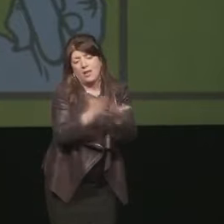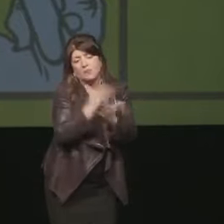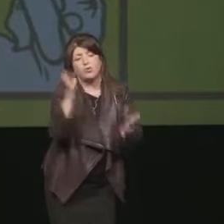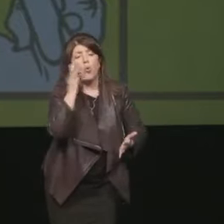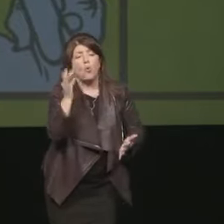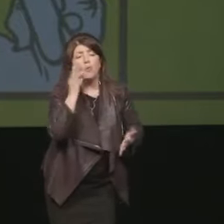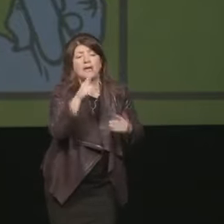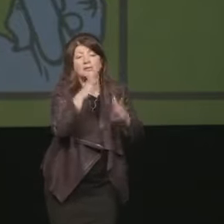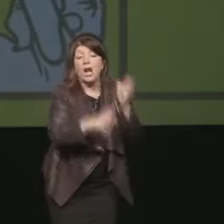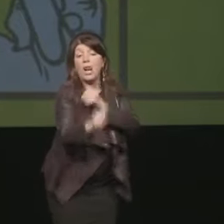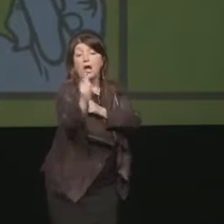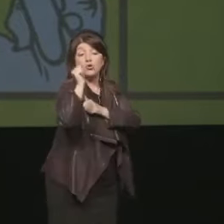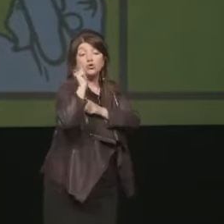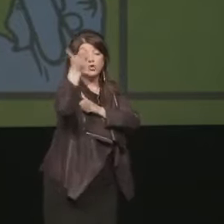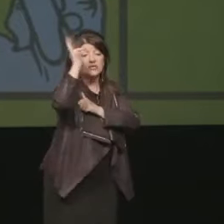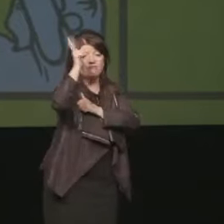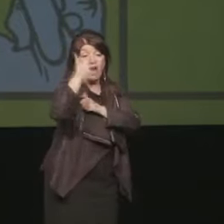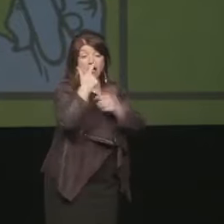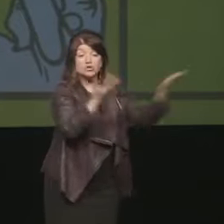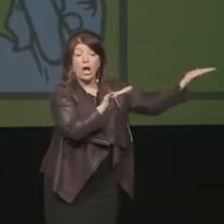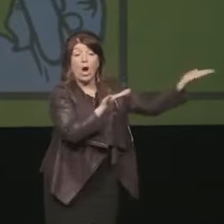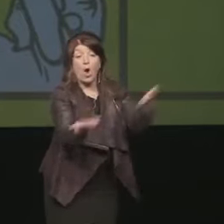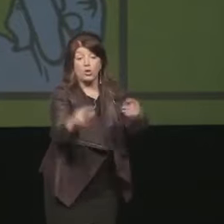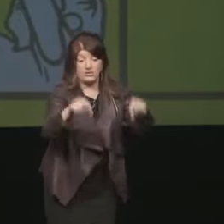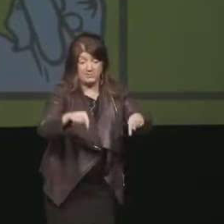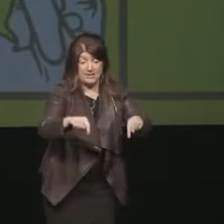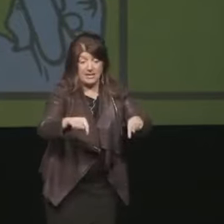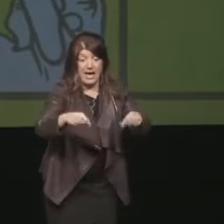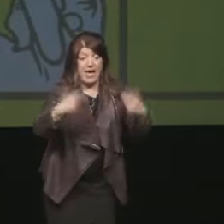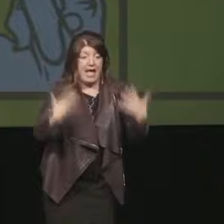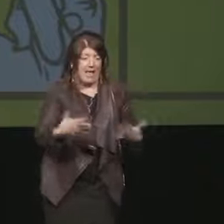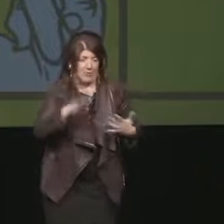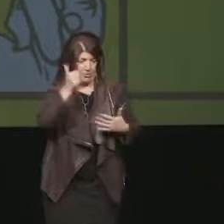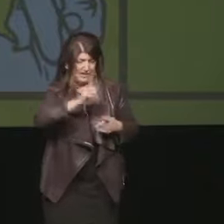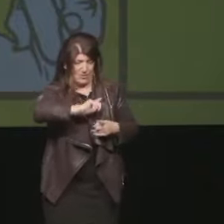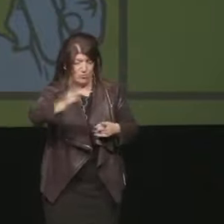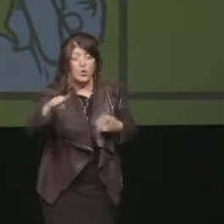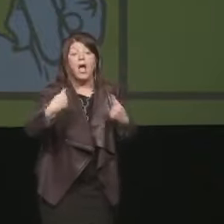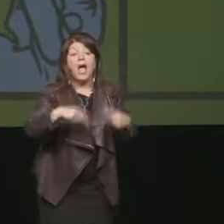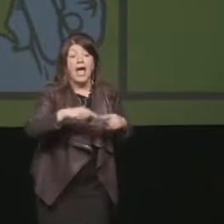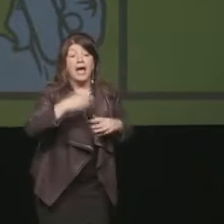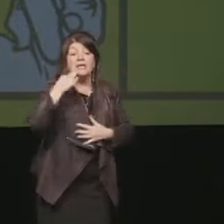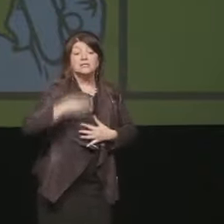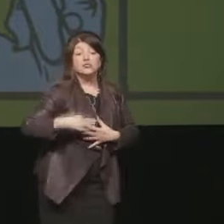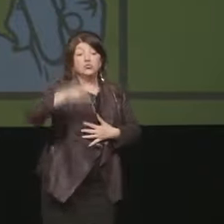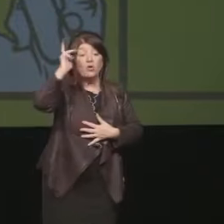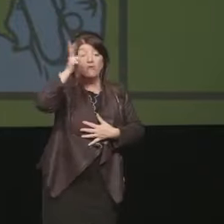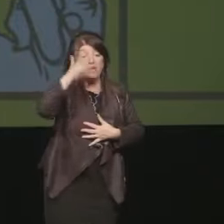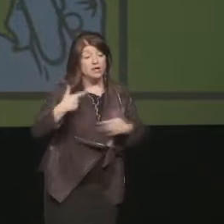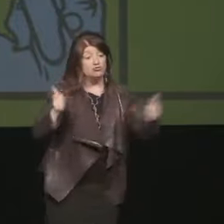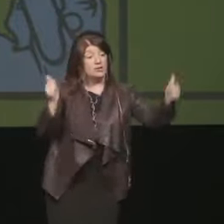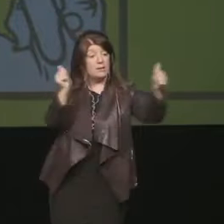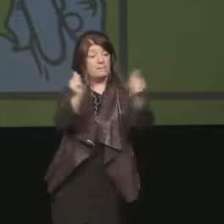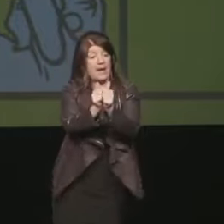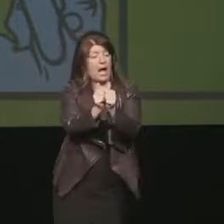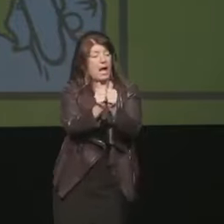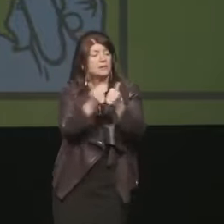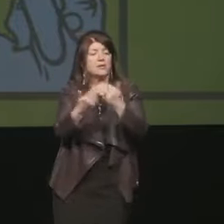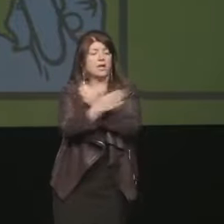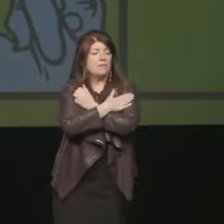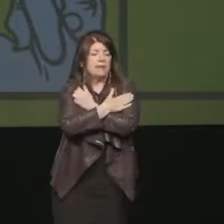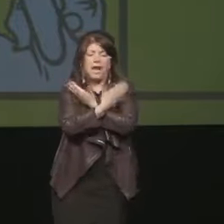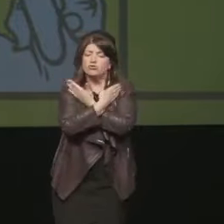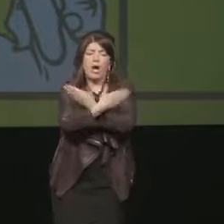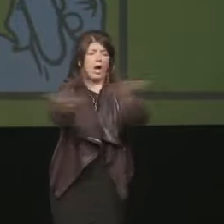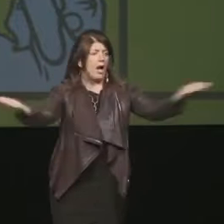del salone del libro di Torino e l'istituto francese è anche nostro partner anche quest'anno li accoglieremo a braccia aperte ora perché noi